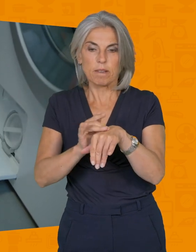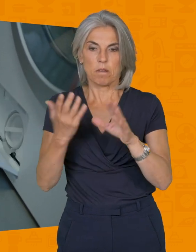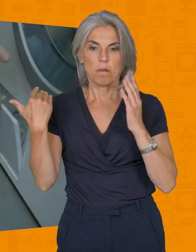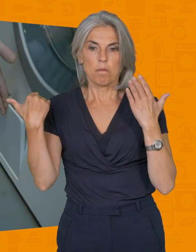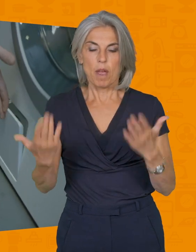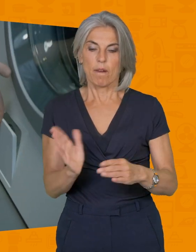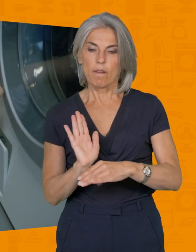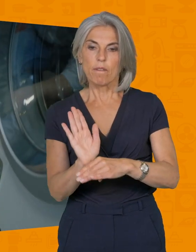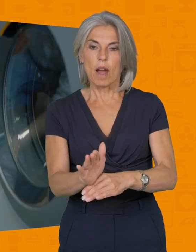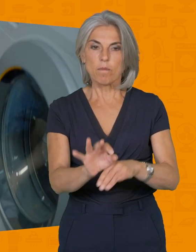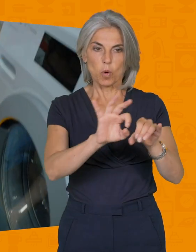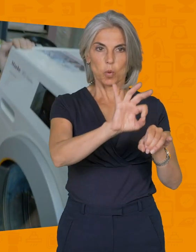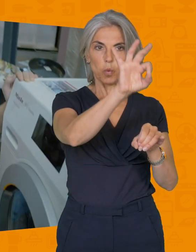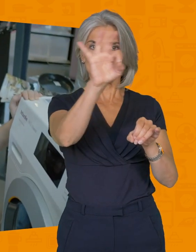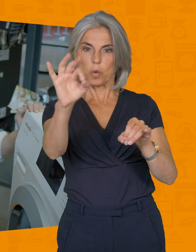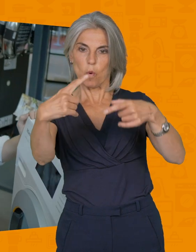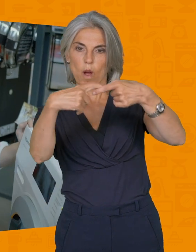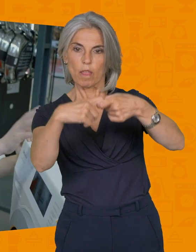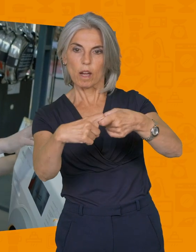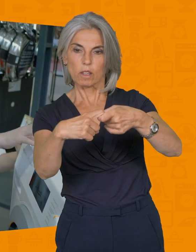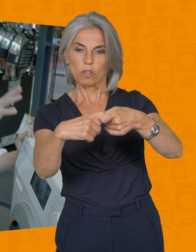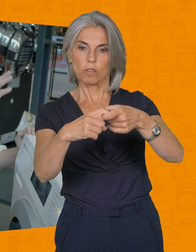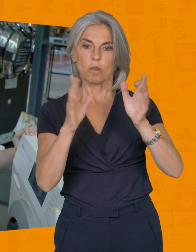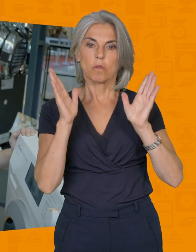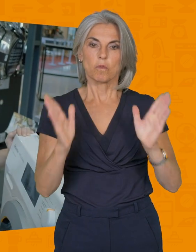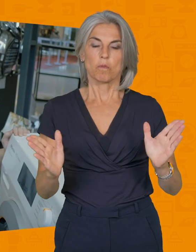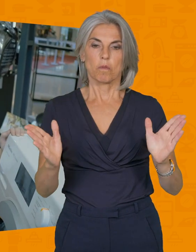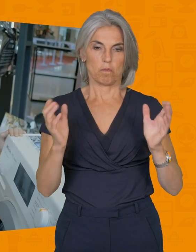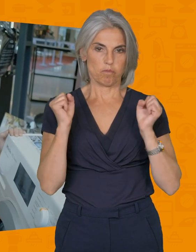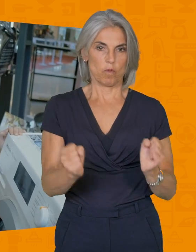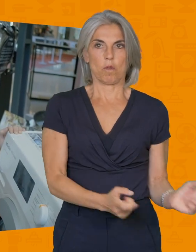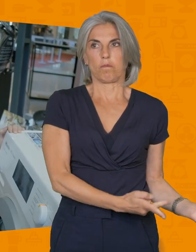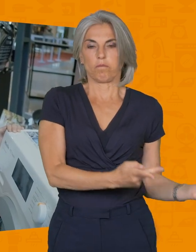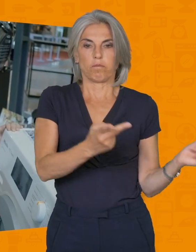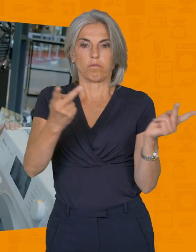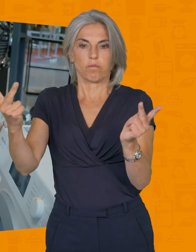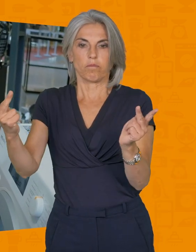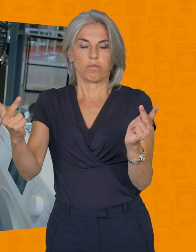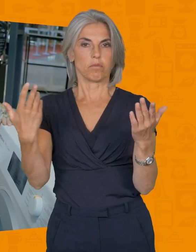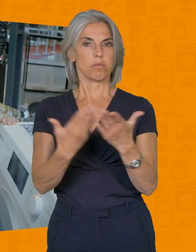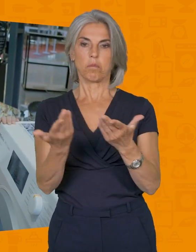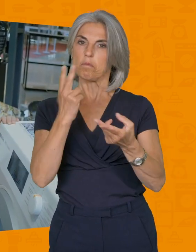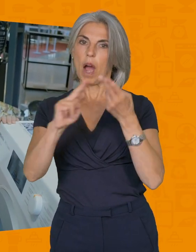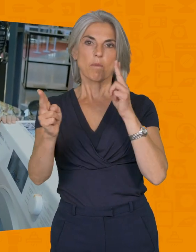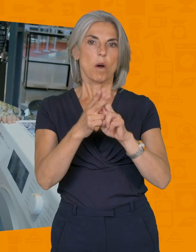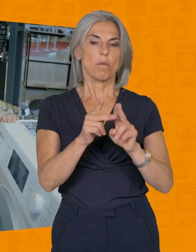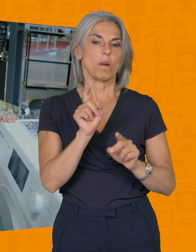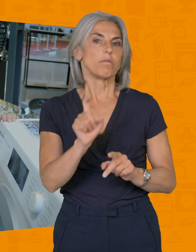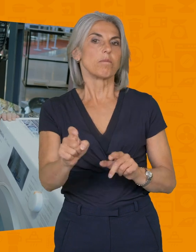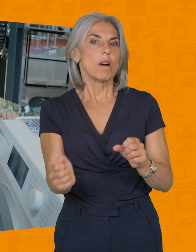vidée, le tuyau de vidange est bouché et les tuyaux sont bien attachés et les cales de transport sont mises, aucun problème pour votre lave-linge, il